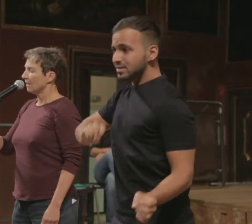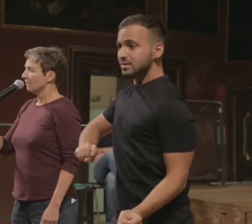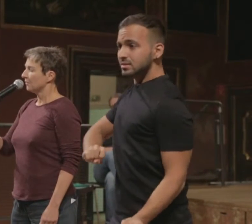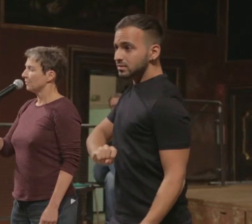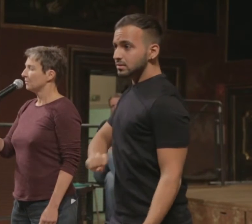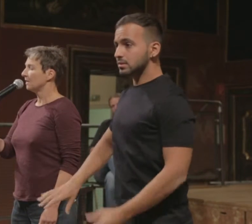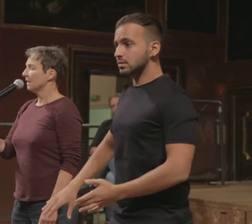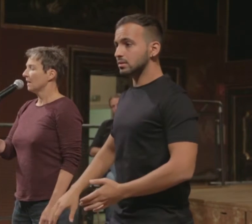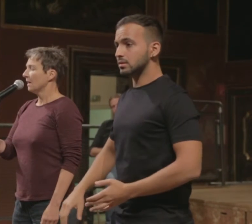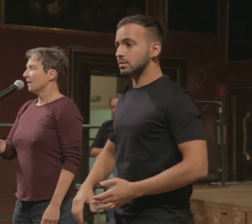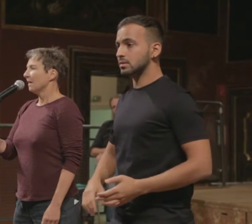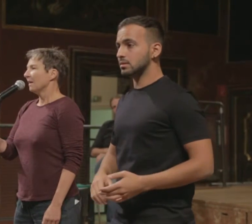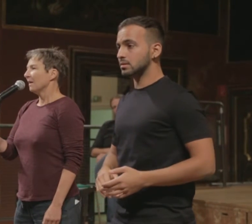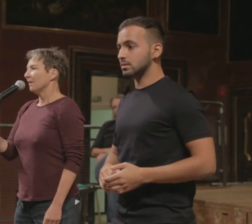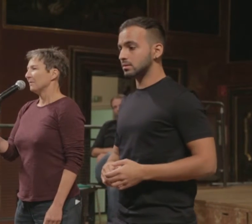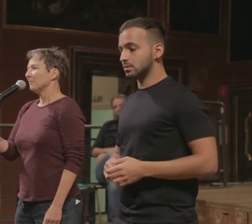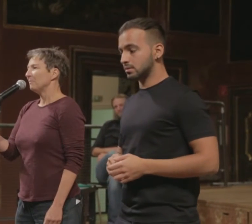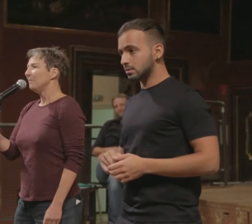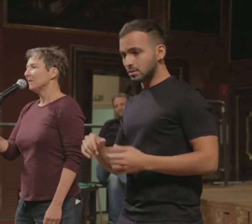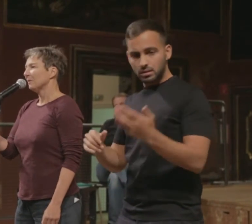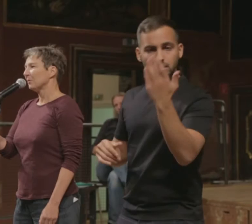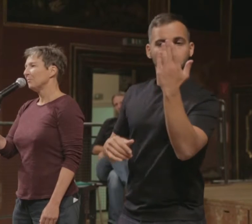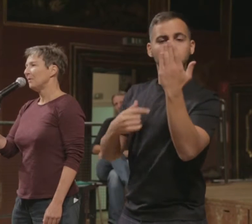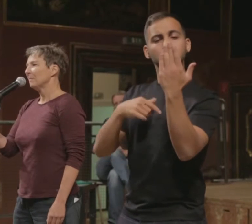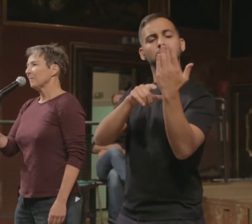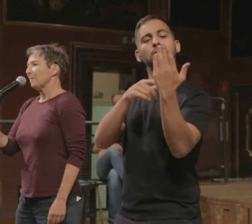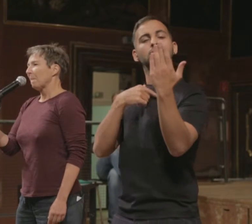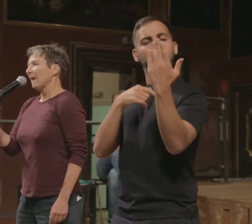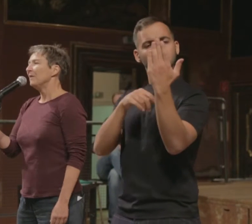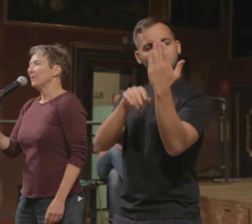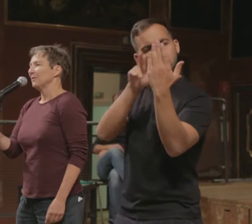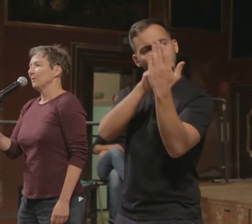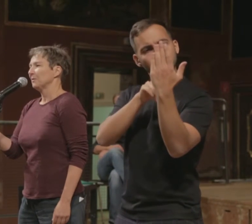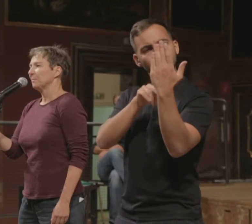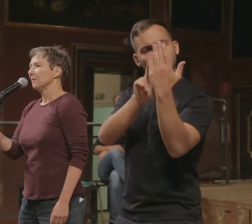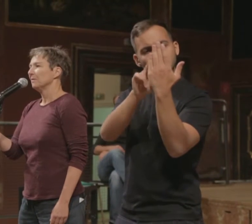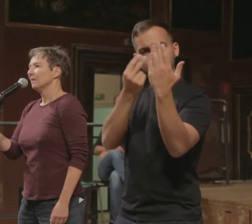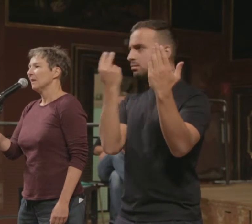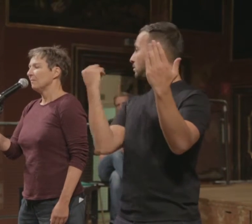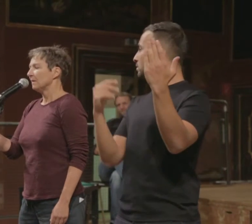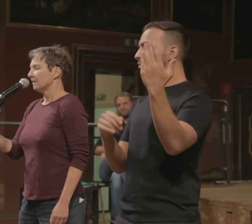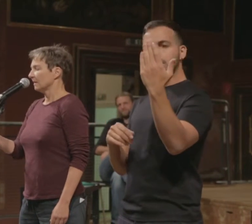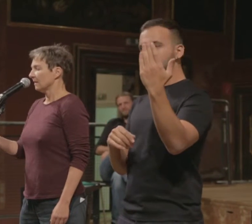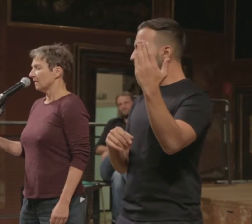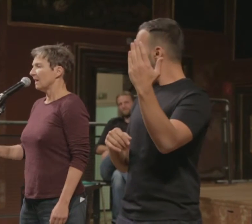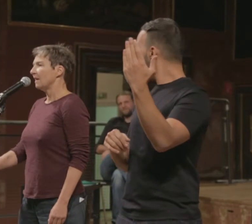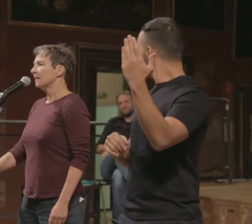Versuche aus dem verbliebenen Krümel ein neues Haus zu bauen mit Keller,